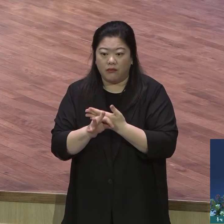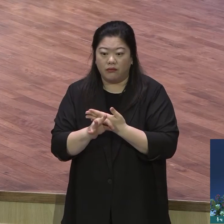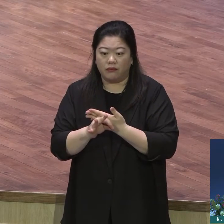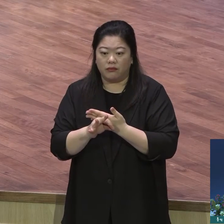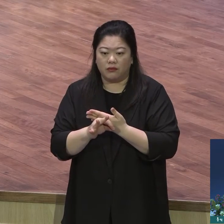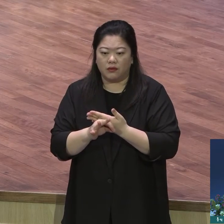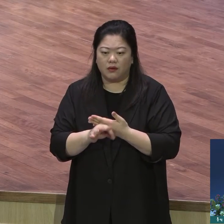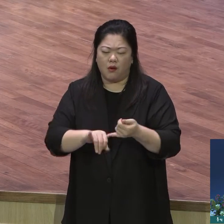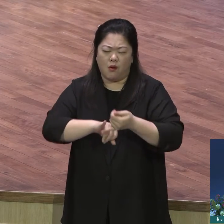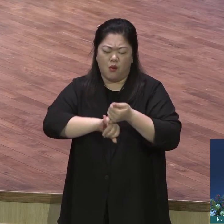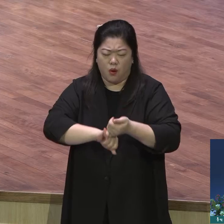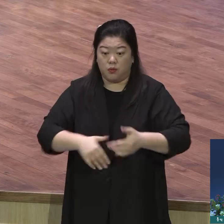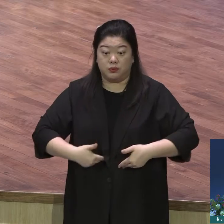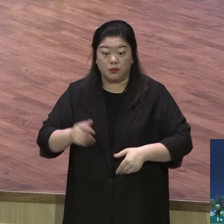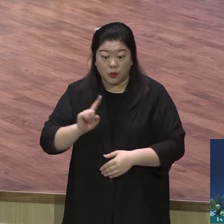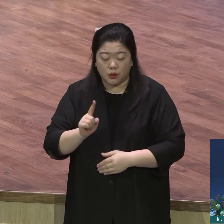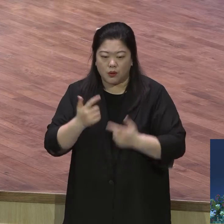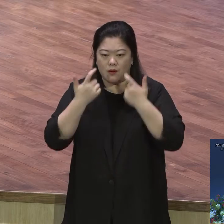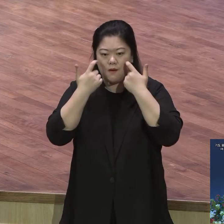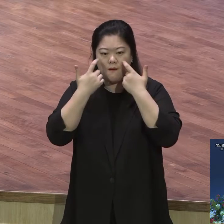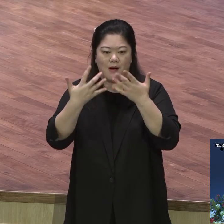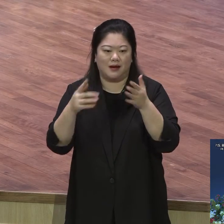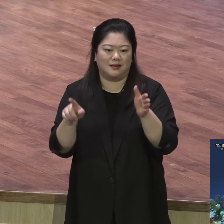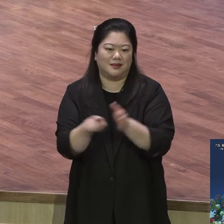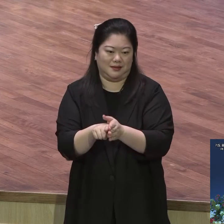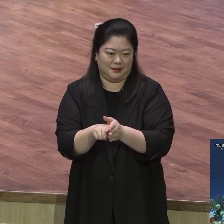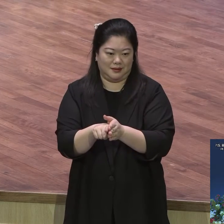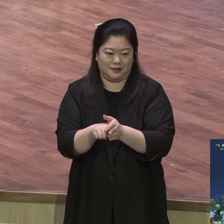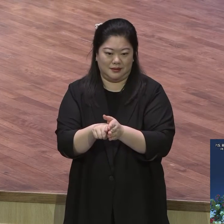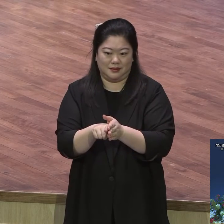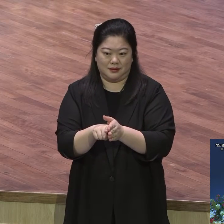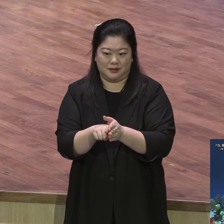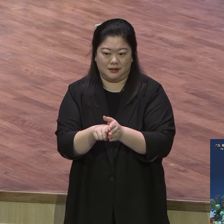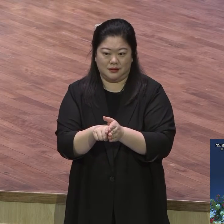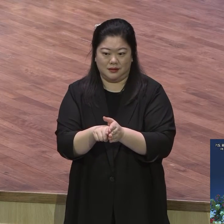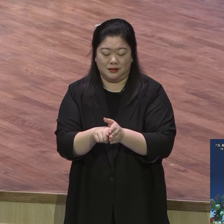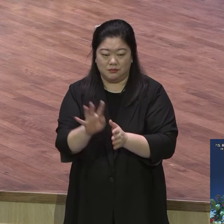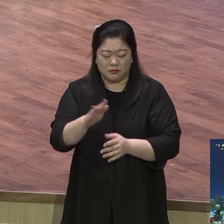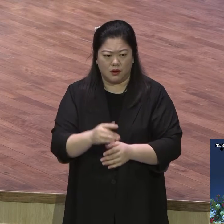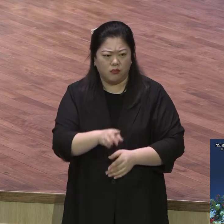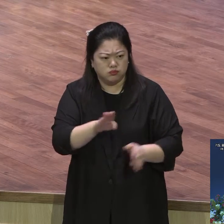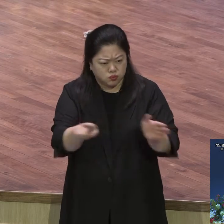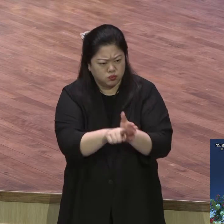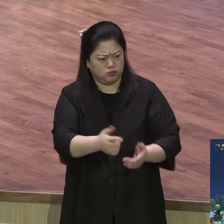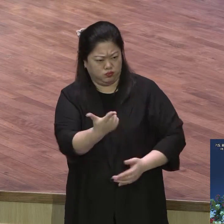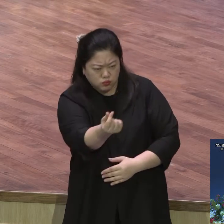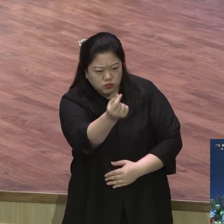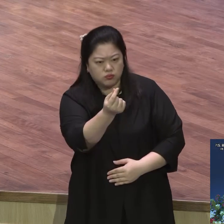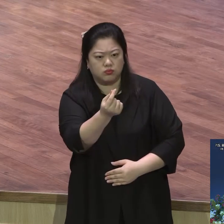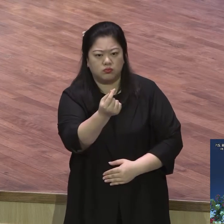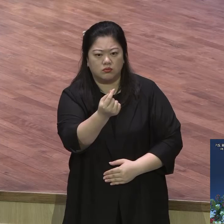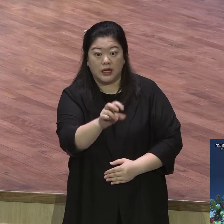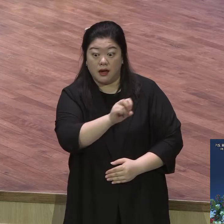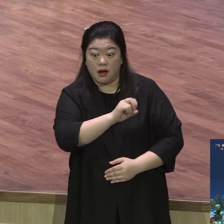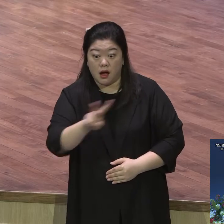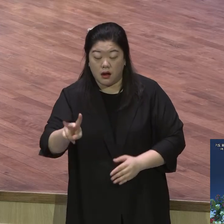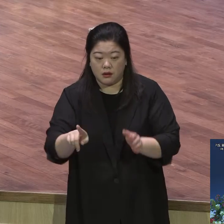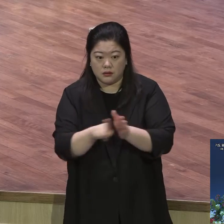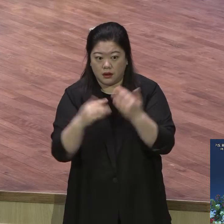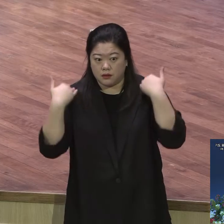확신이에요. 확신. 신앙시장을 하면서 확신이 있어야 돼요. 그래서 영접 이후에 예수